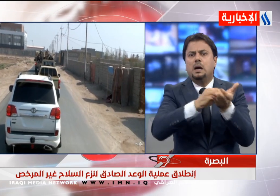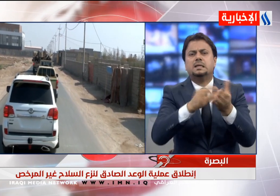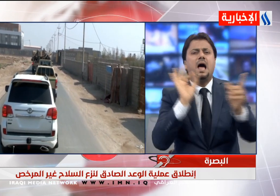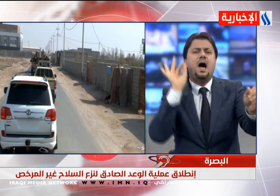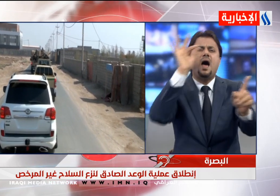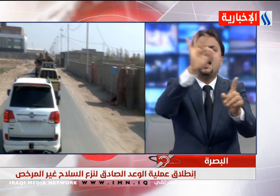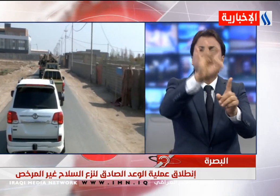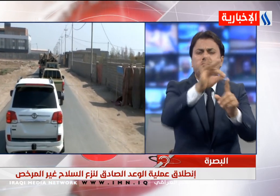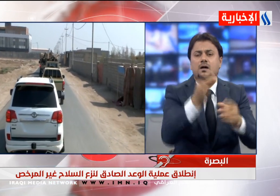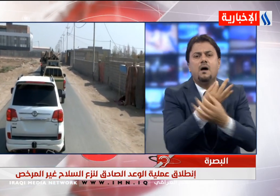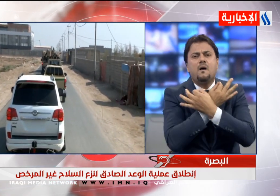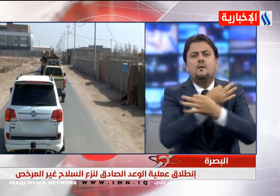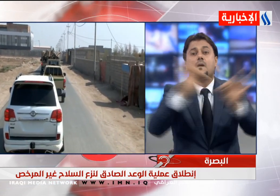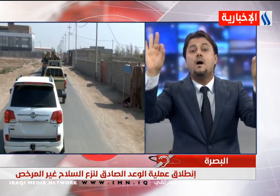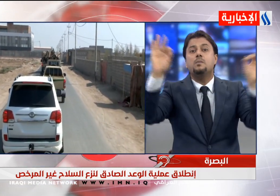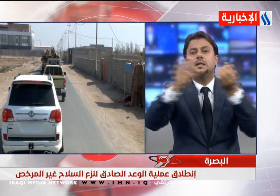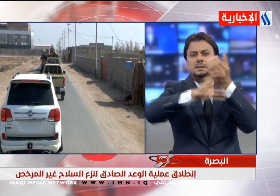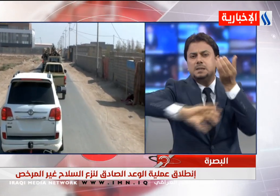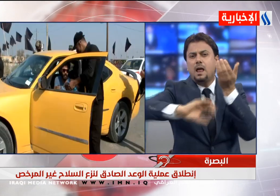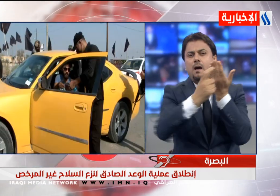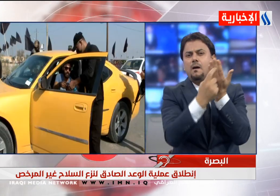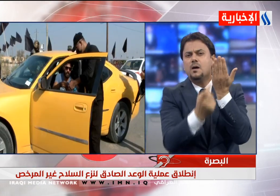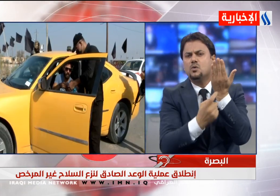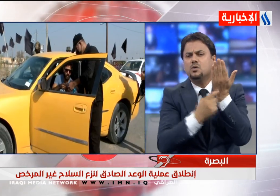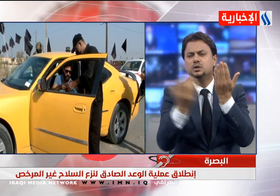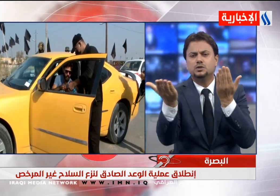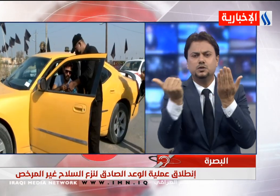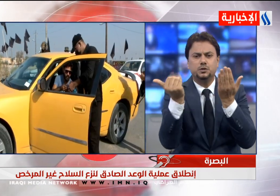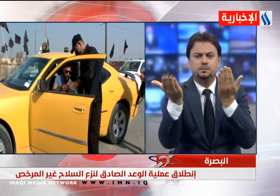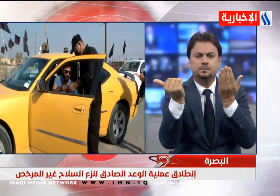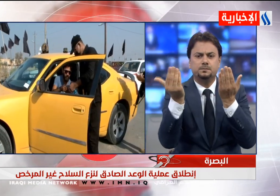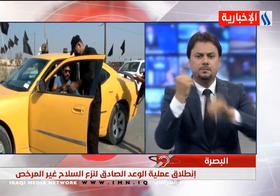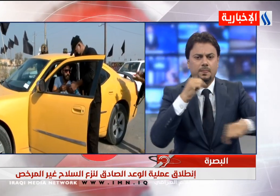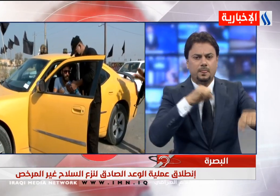هدفها في نزع السلاح المنفلت في المصر